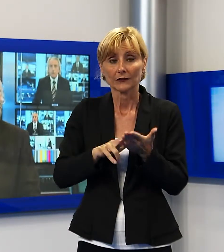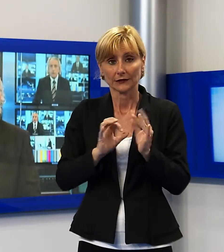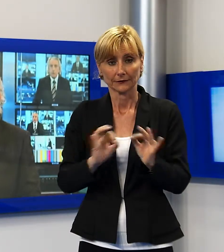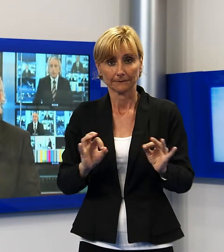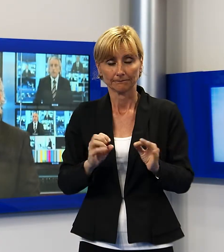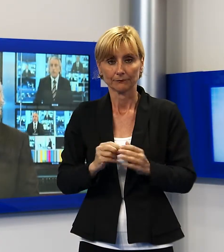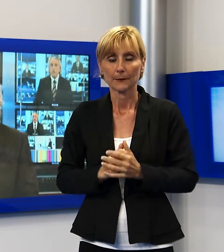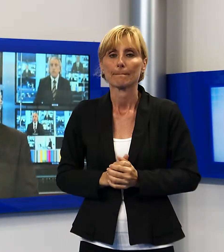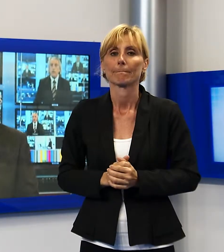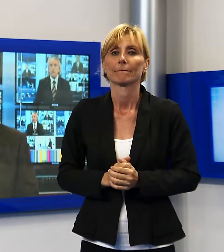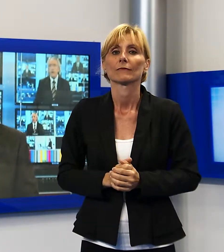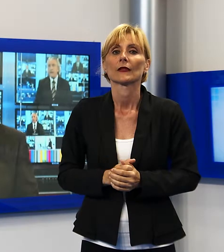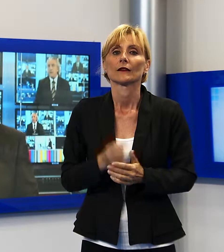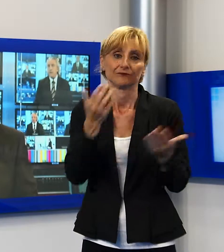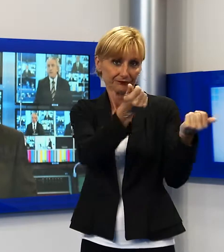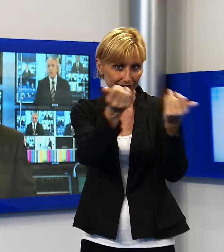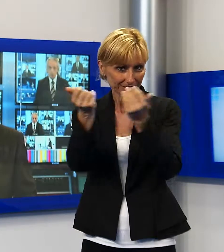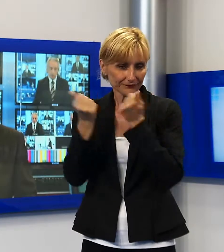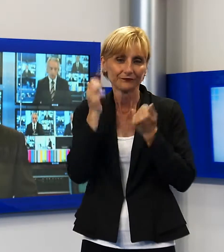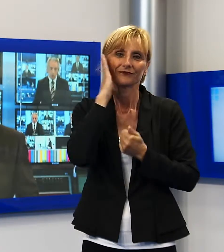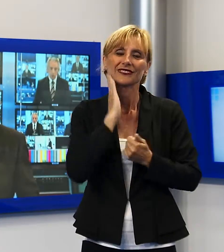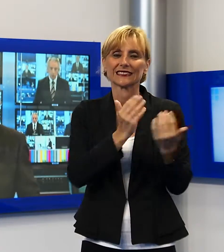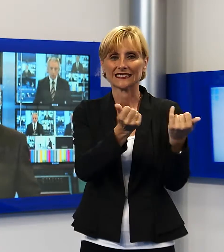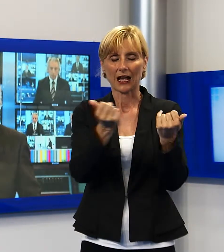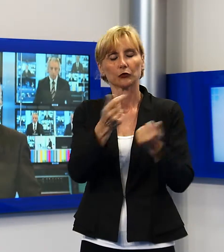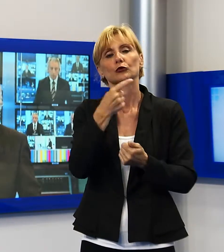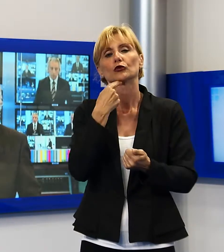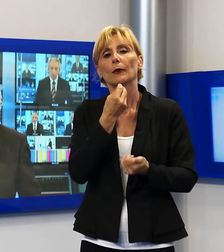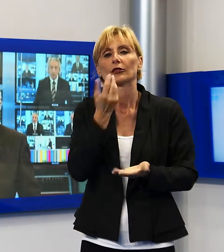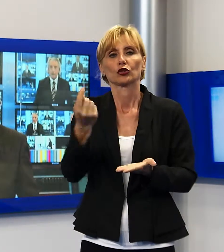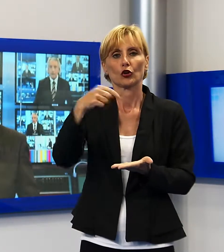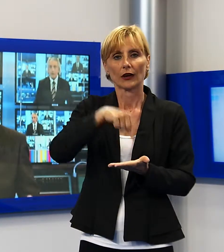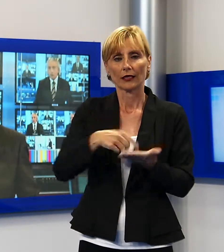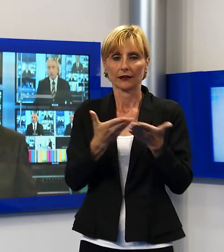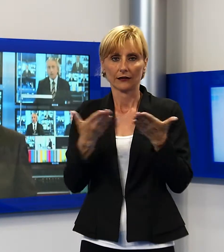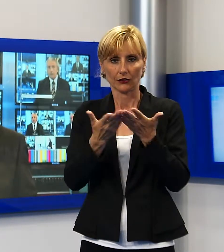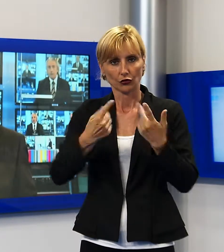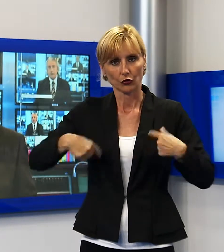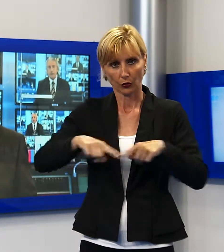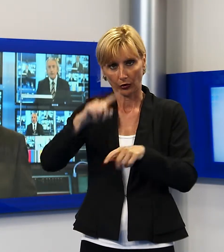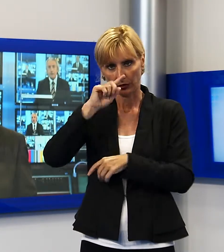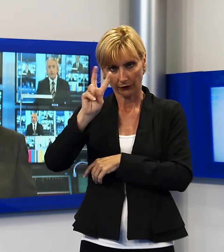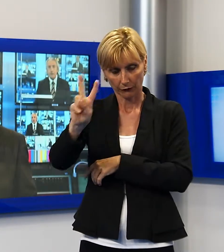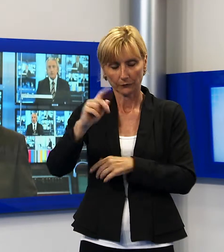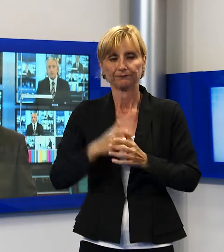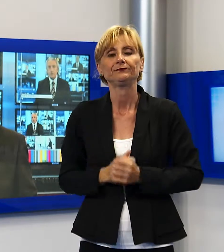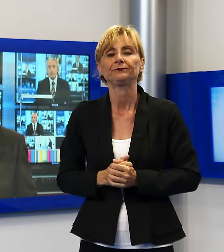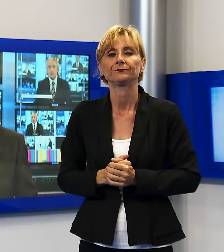saluto e ben ritrovati per questa edizione del TG Noi, che dunque apriamo con la cronaca. Ancora, ormai è quasi una notizia quotidiana